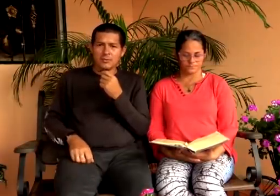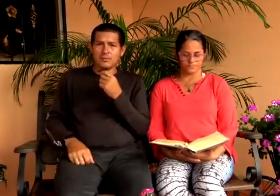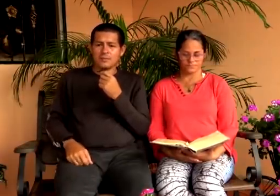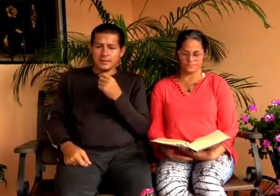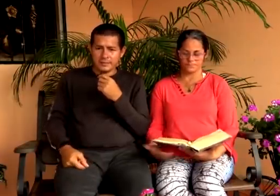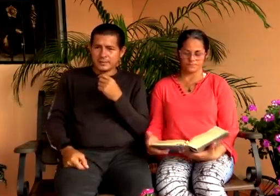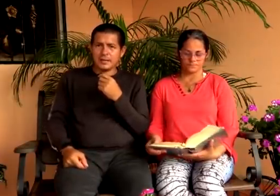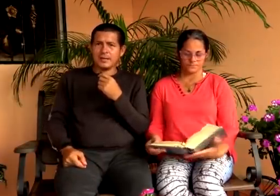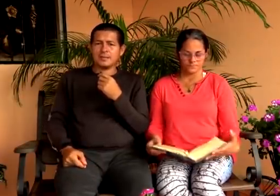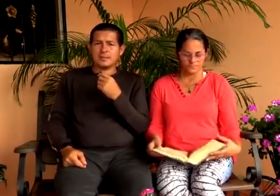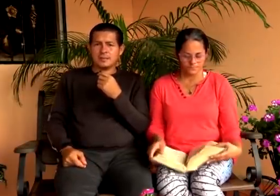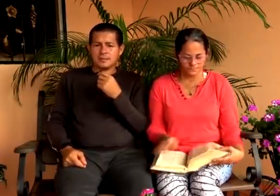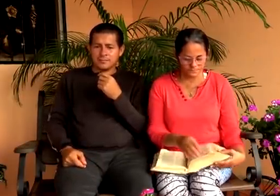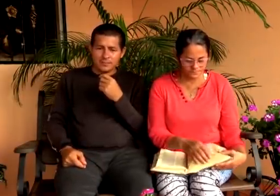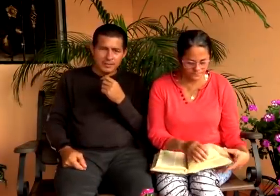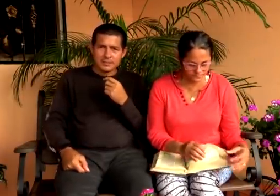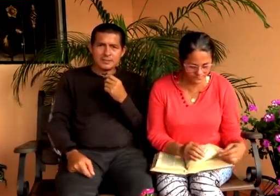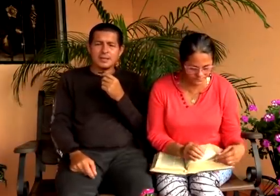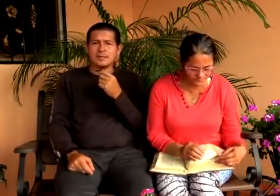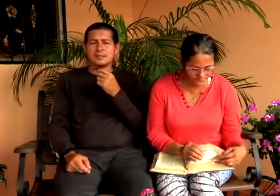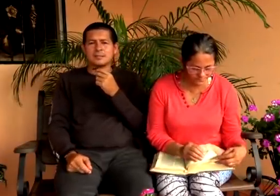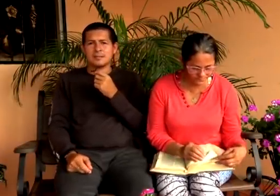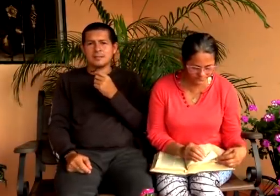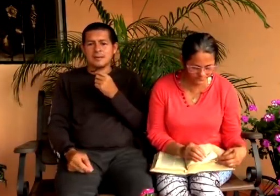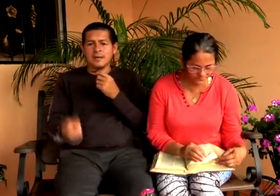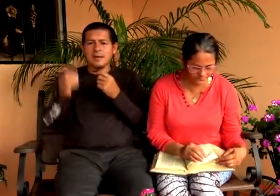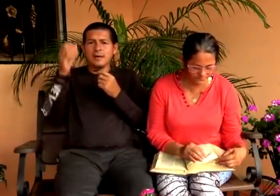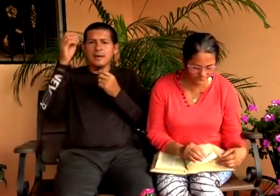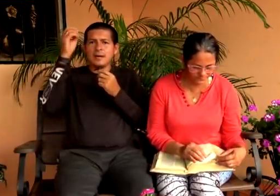Mateo 26, 26.